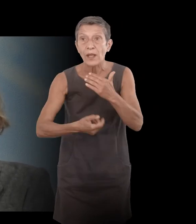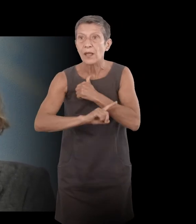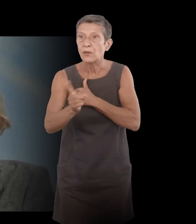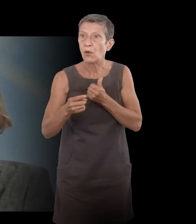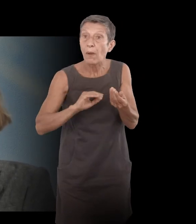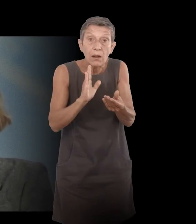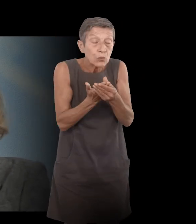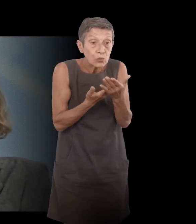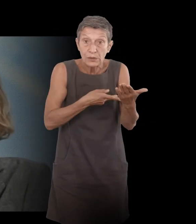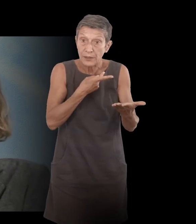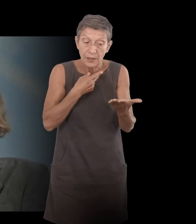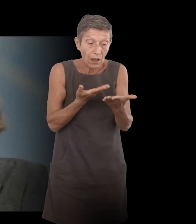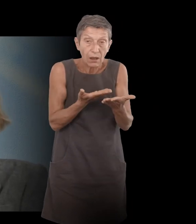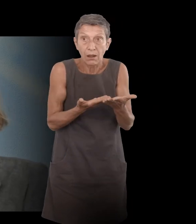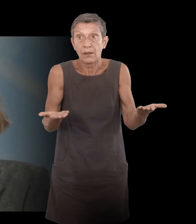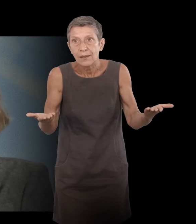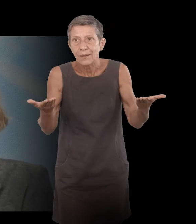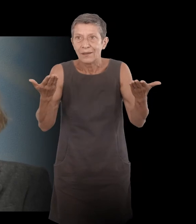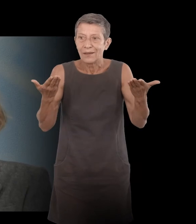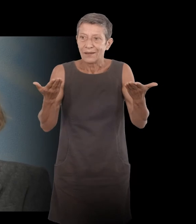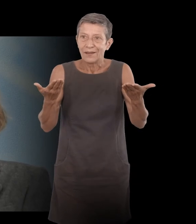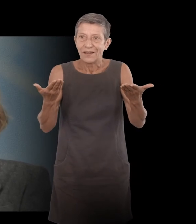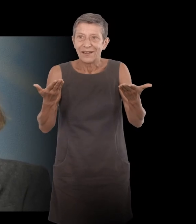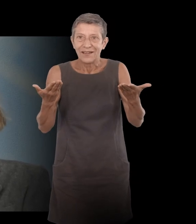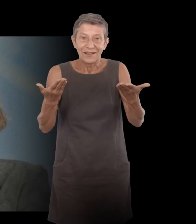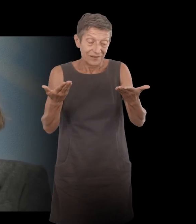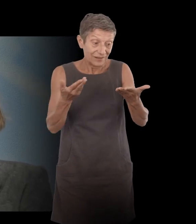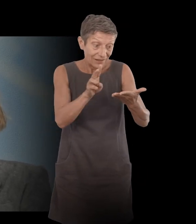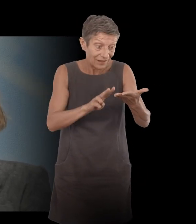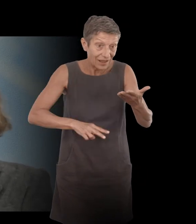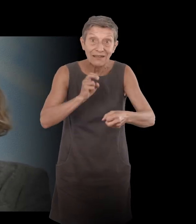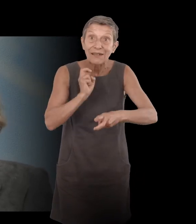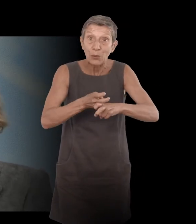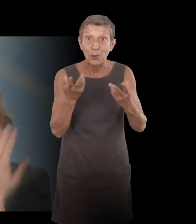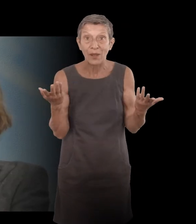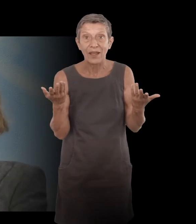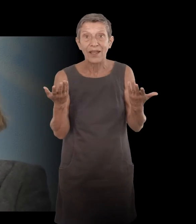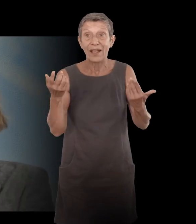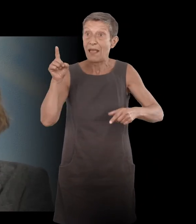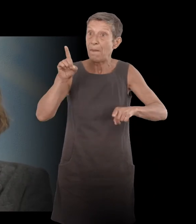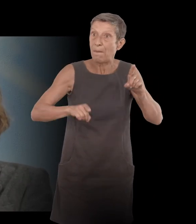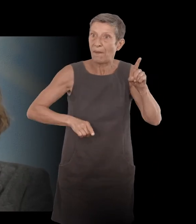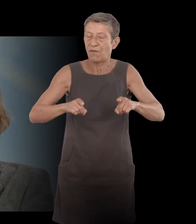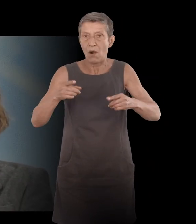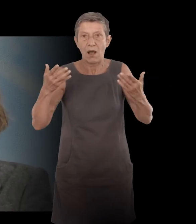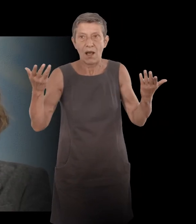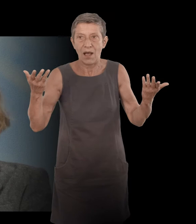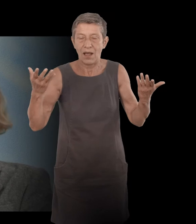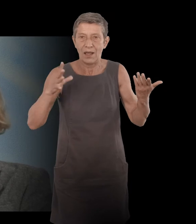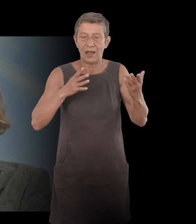c'est dur à absorber. Et parfois, il y a une barrière qui se dresse. Et je ne voulais pas ça.